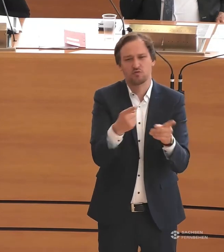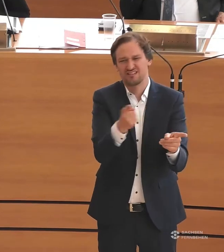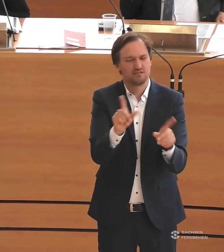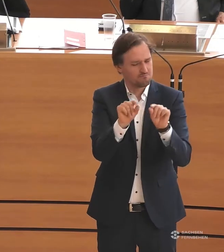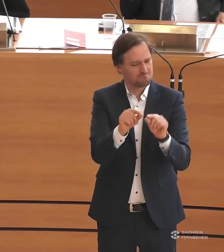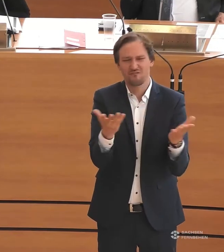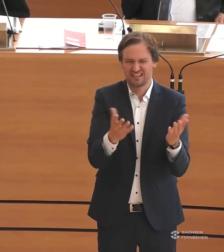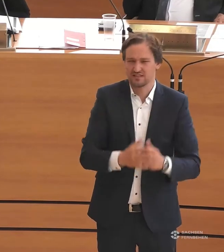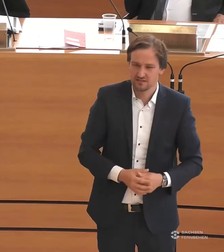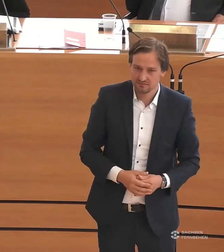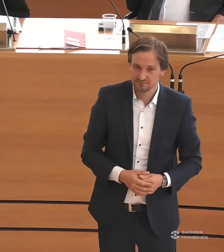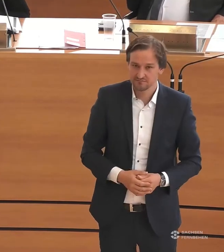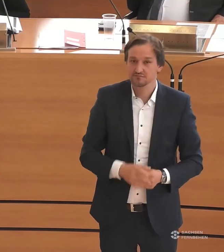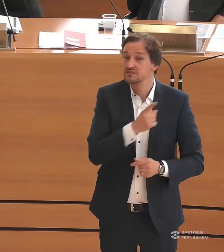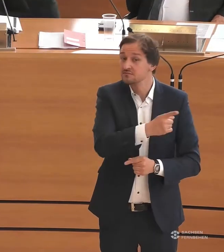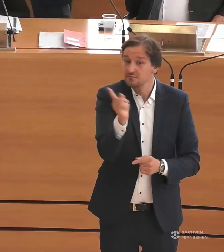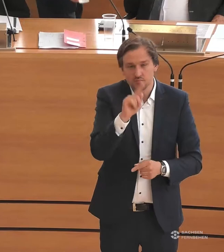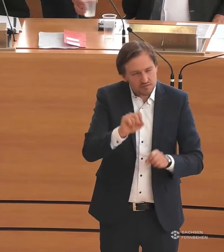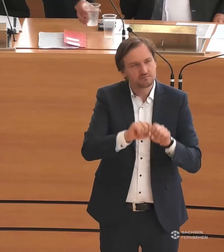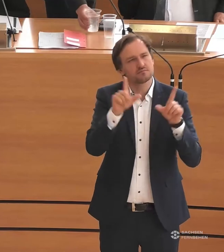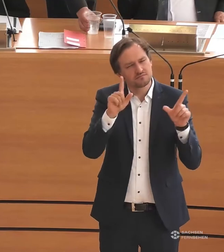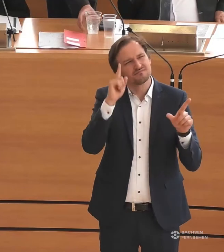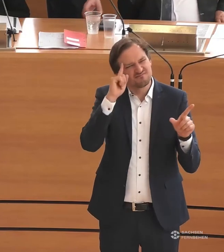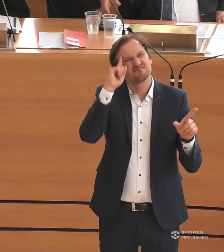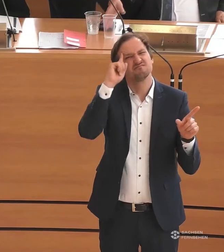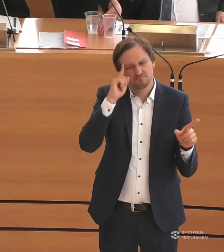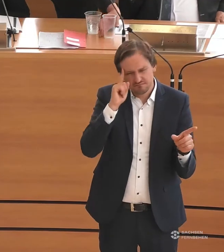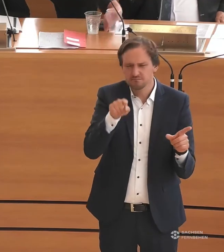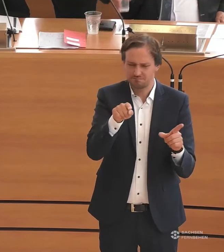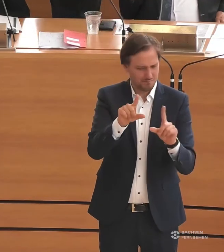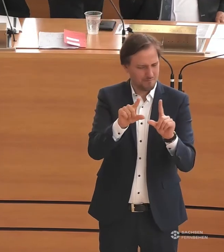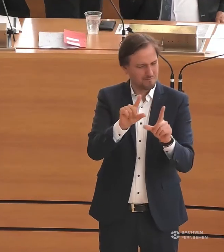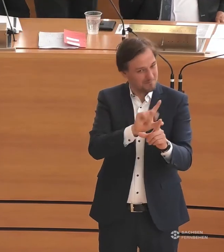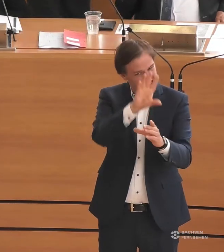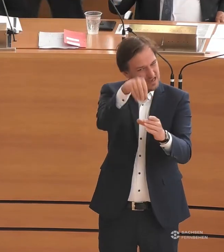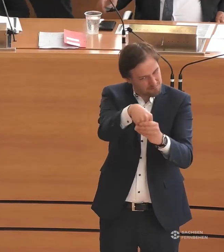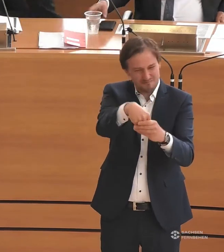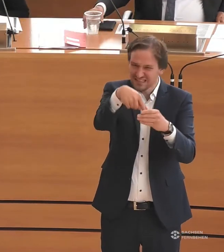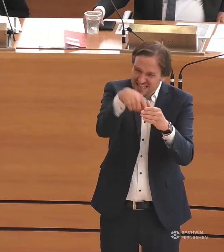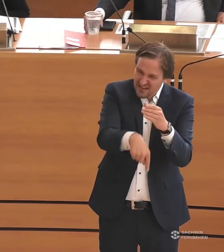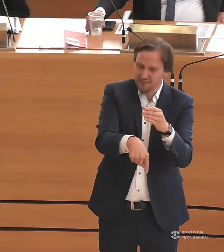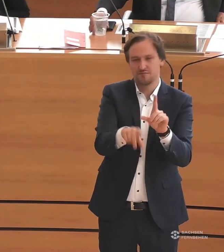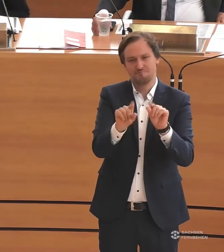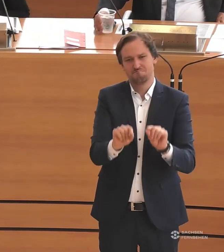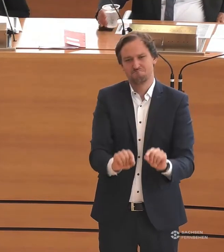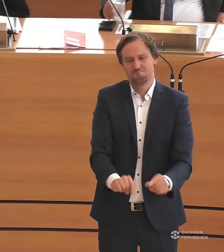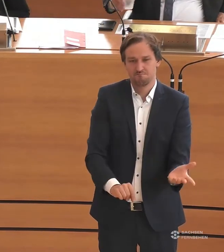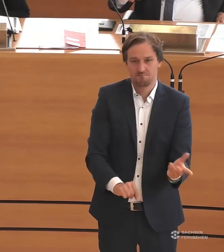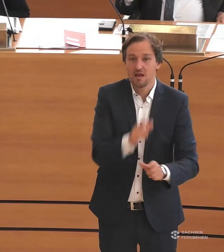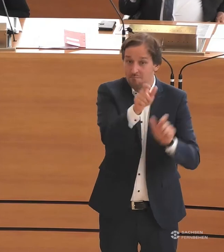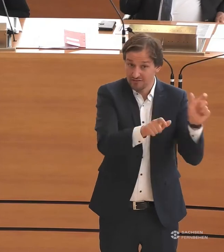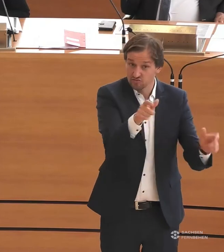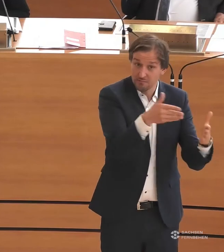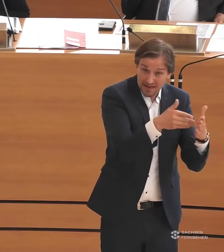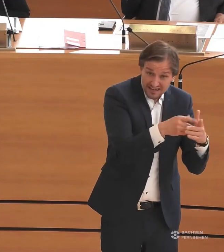sollten uns aber, denke ich, auch immer wieder vor Augen halten, was wir damit sagen und was das bedeutet. Denn Inklusion, das bedeutet, dass Menschen mit